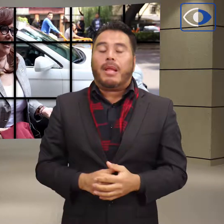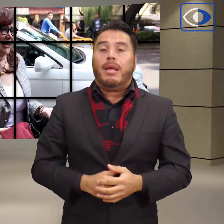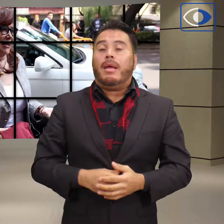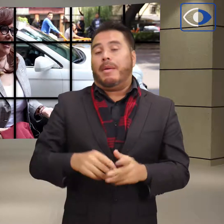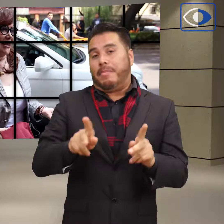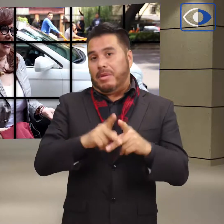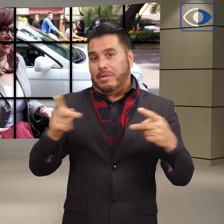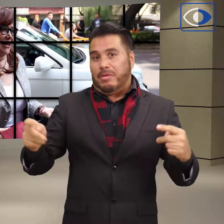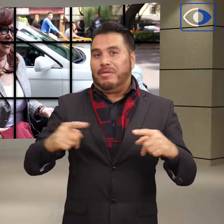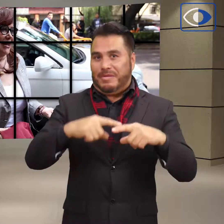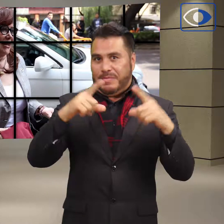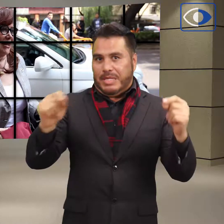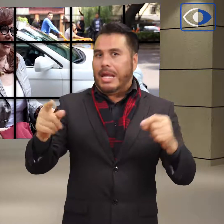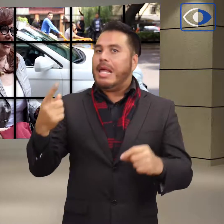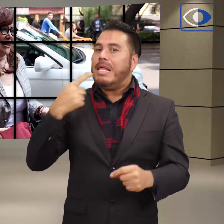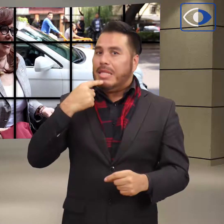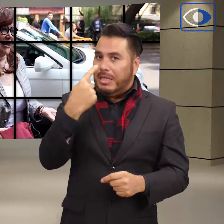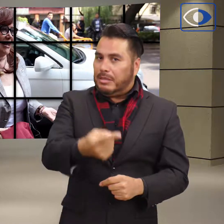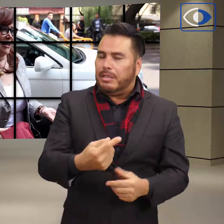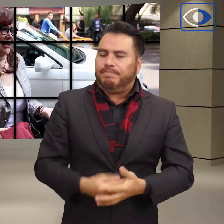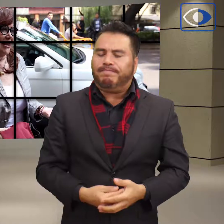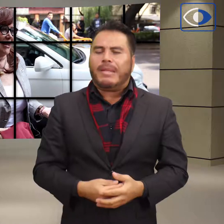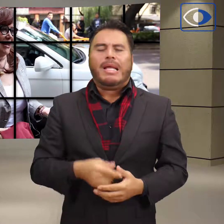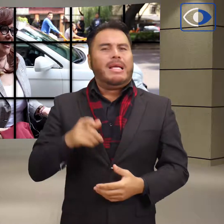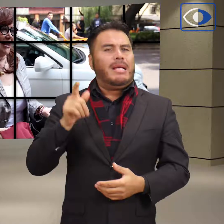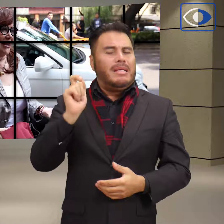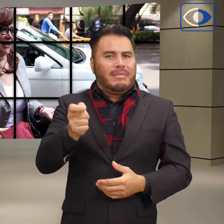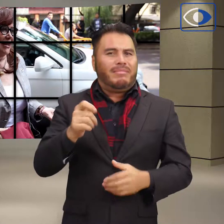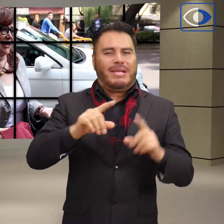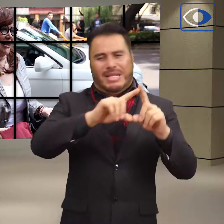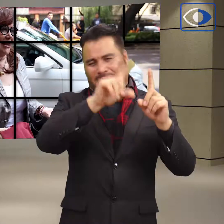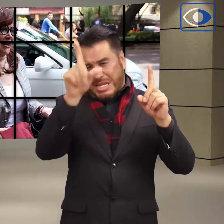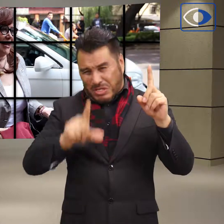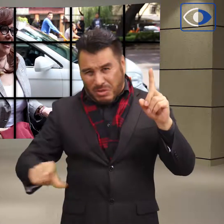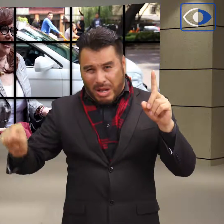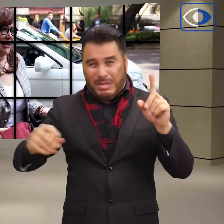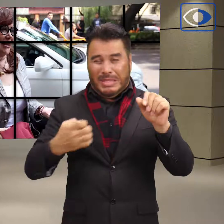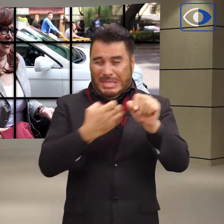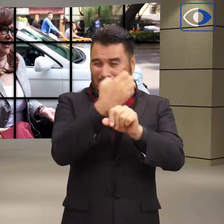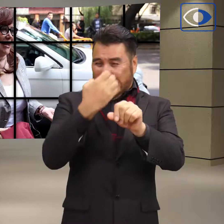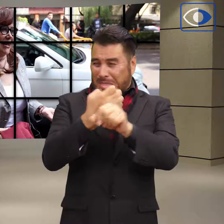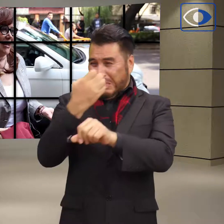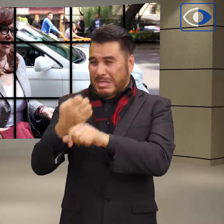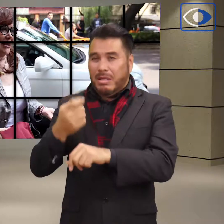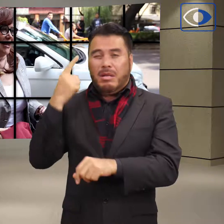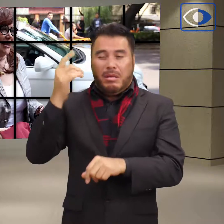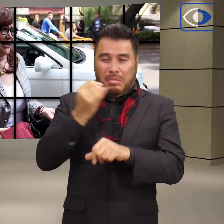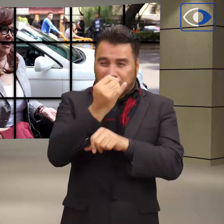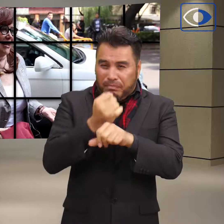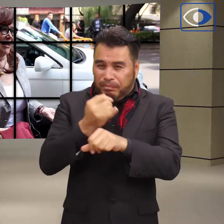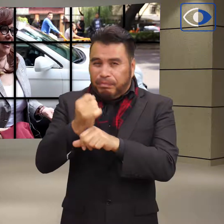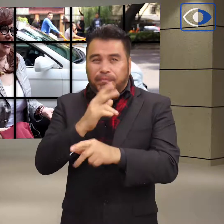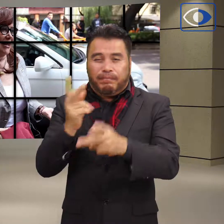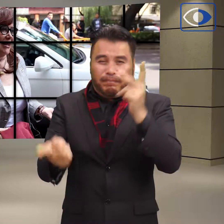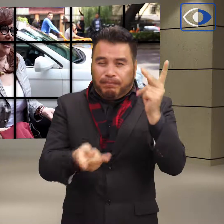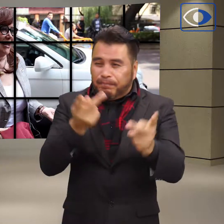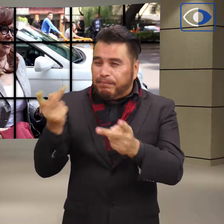informa que el Censo del Bienestar aplicado por el gobierno federal en todos los estados para ubicar a potenciales beneficiarios